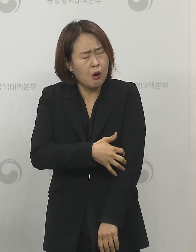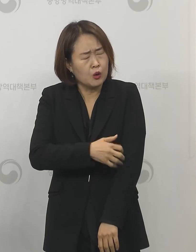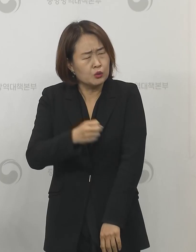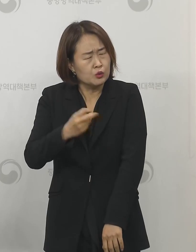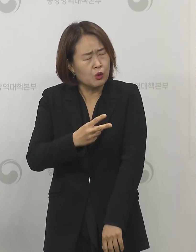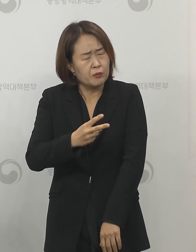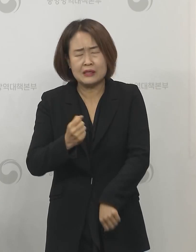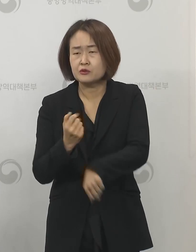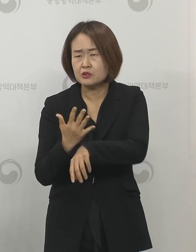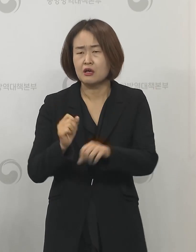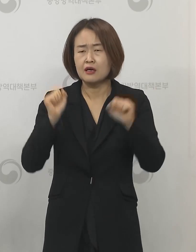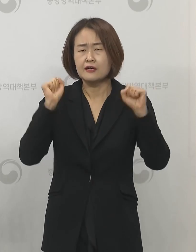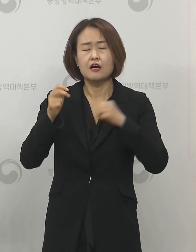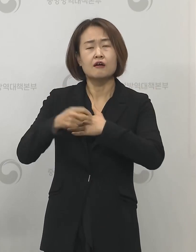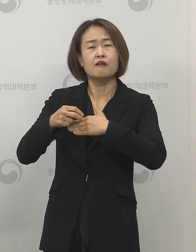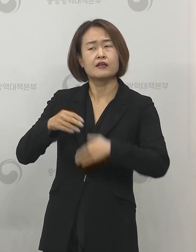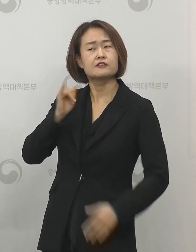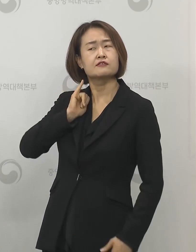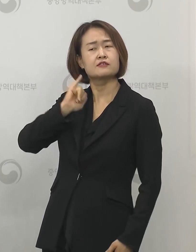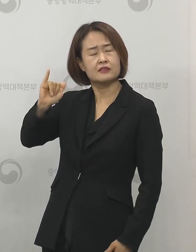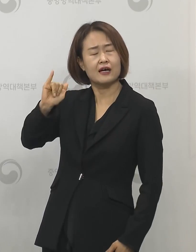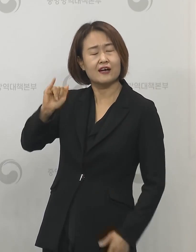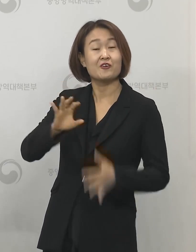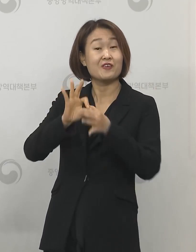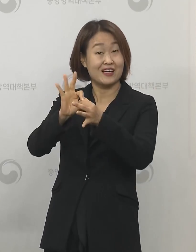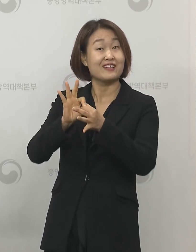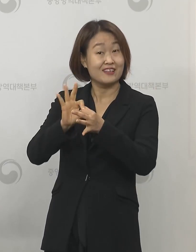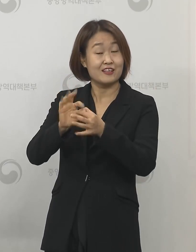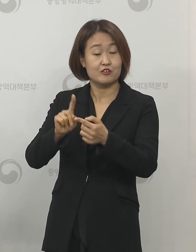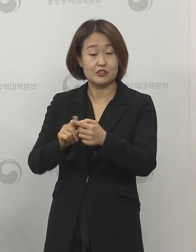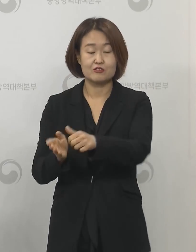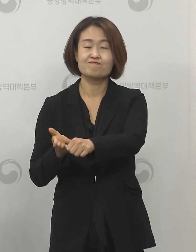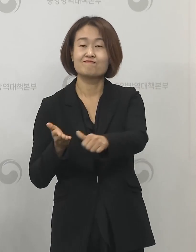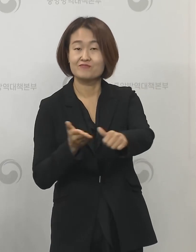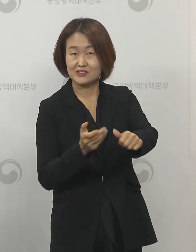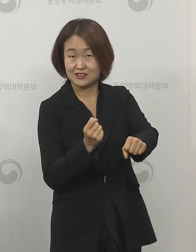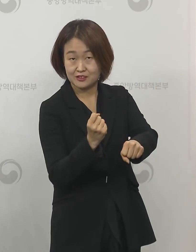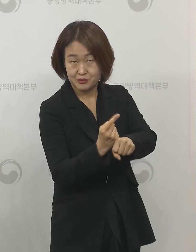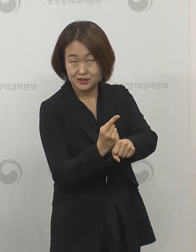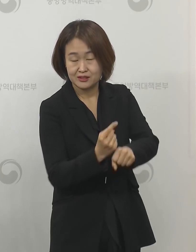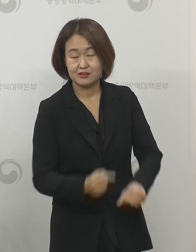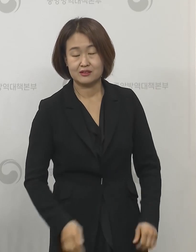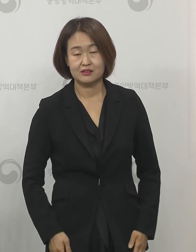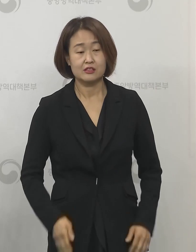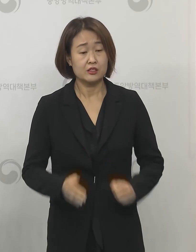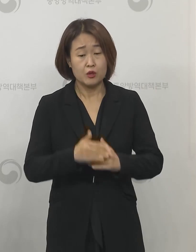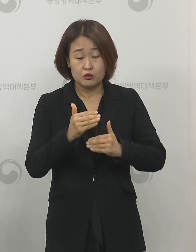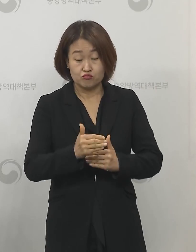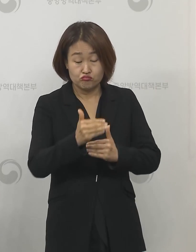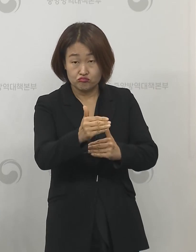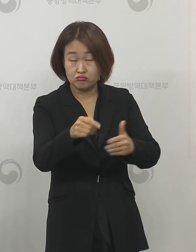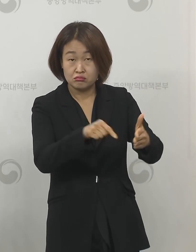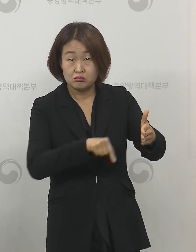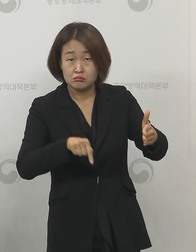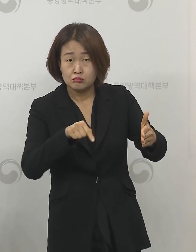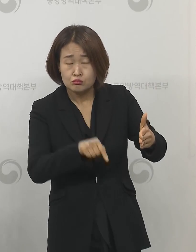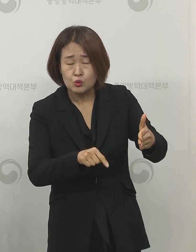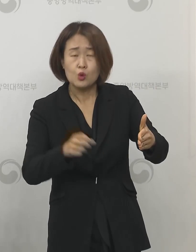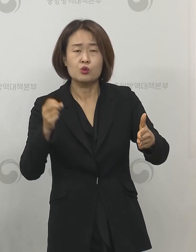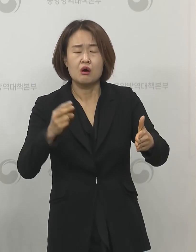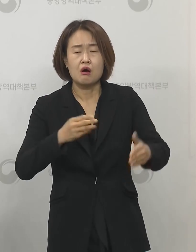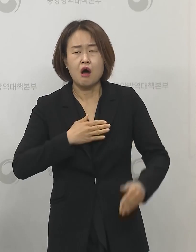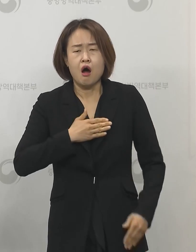보건소로 연락을 하도록 그렇게 저희가 보건교육과 자가격리를 권고하고 있기 때문에 그런 과정 중에 다시